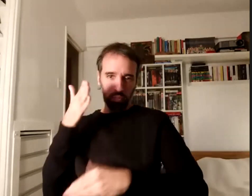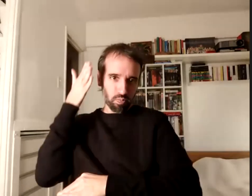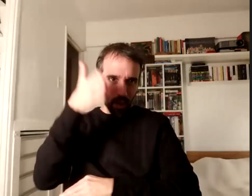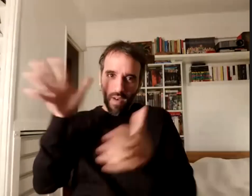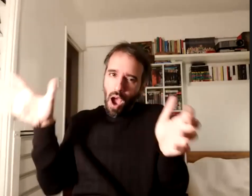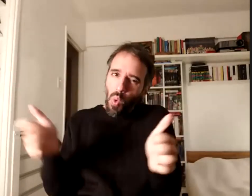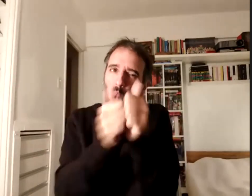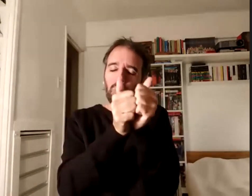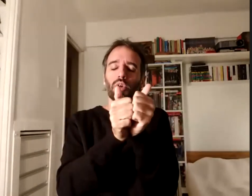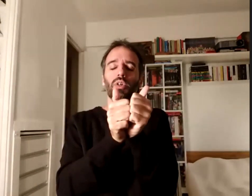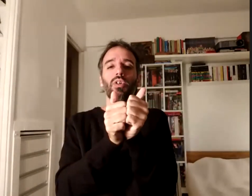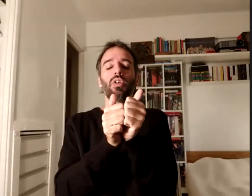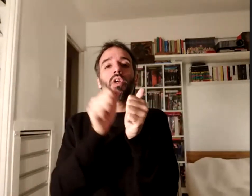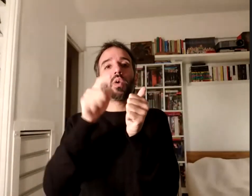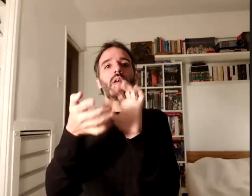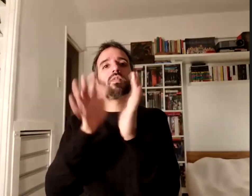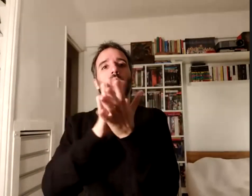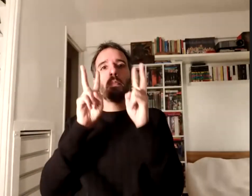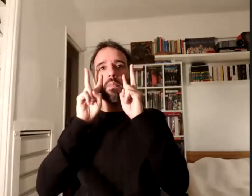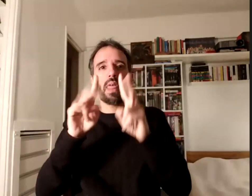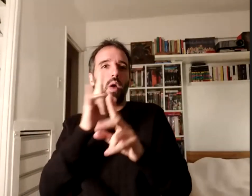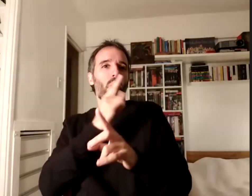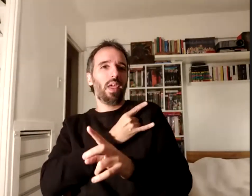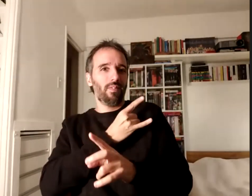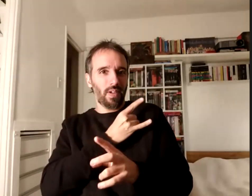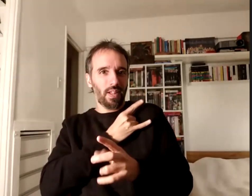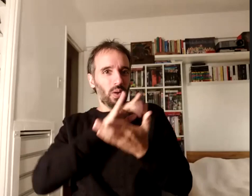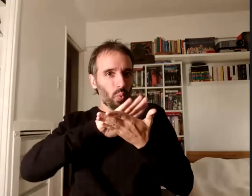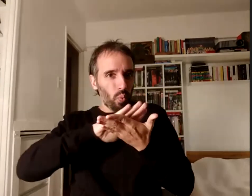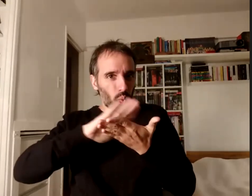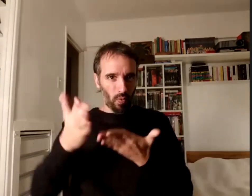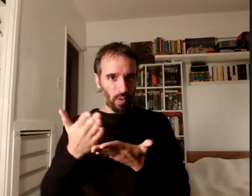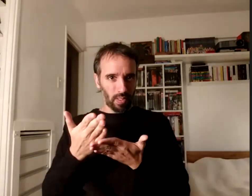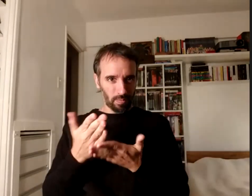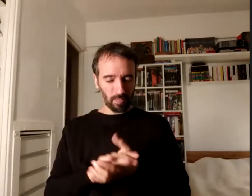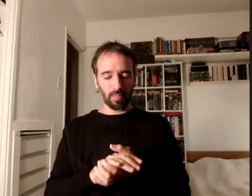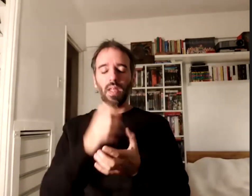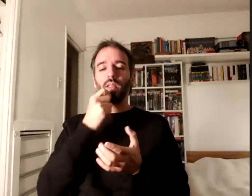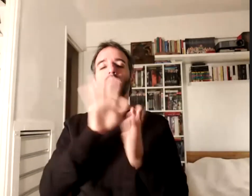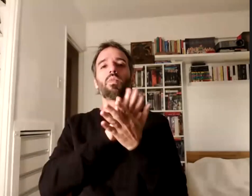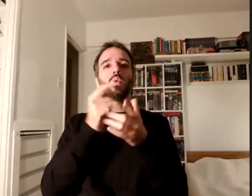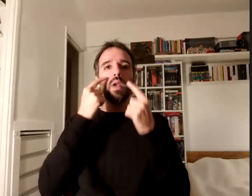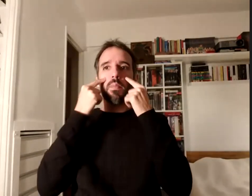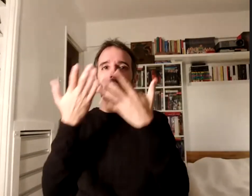esta mirada de la universidad traccionada desde una perspectiva de inclusión entonces